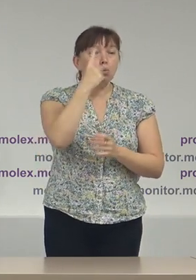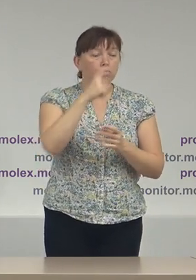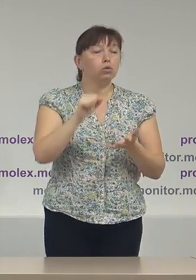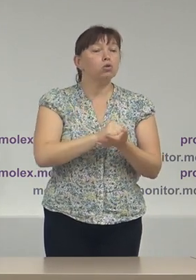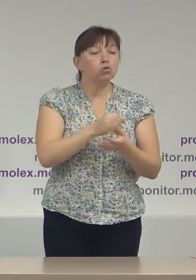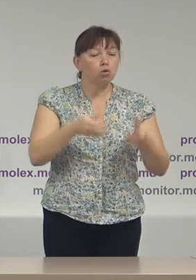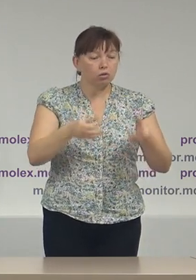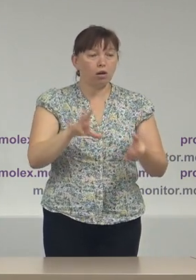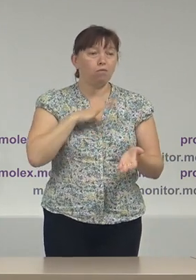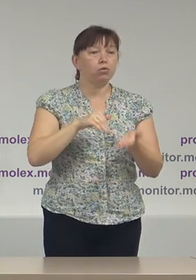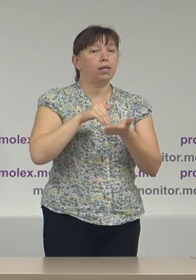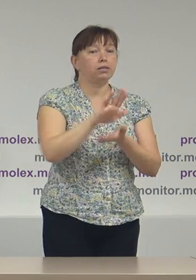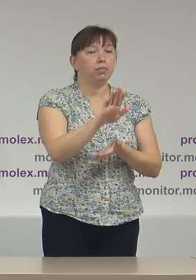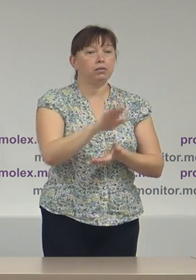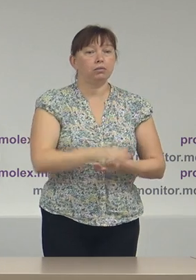fost respins.